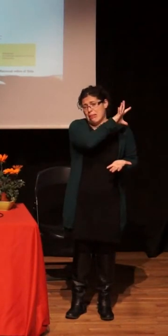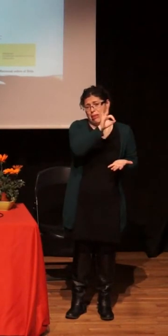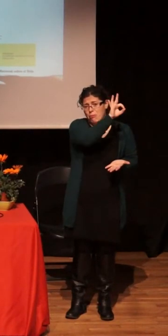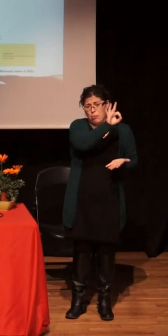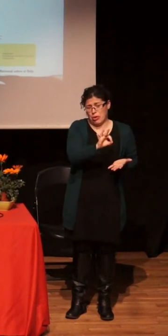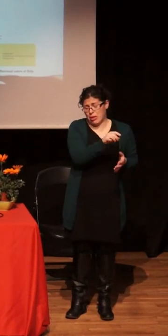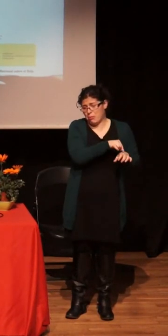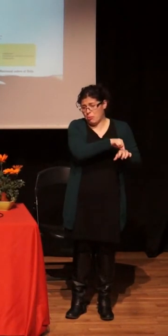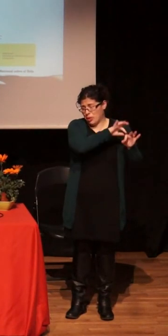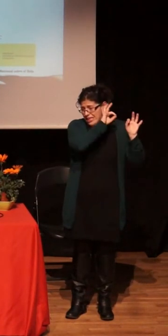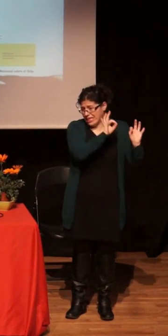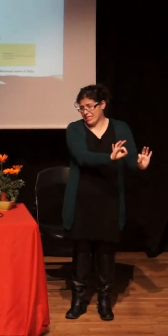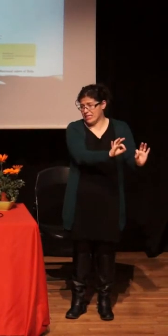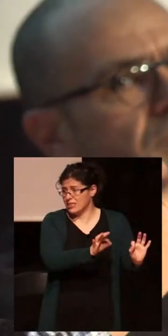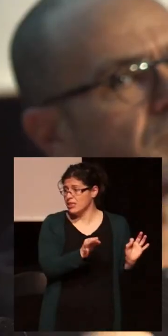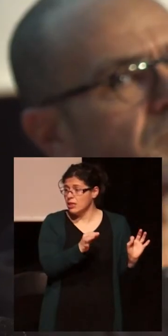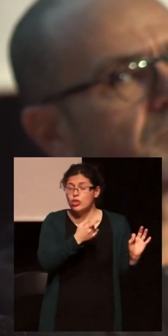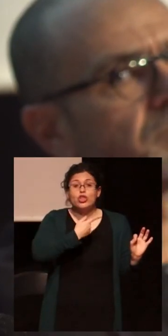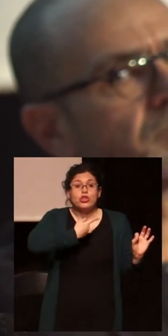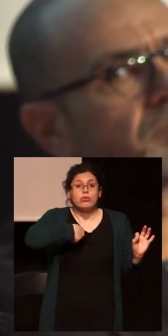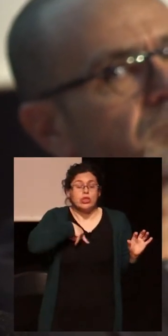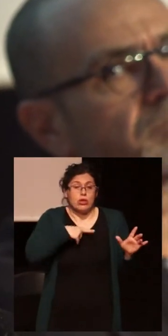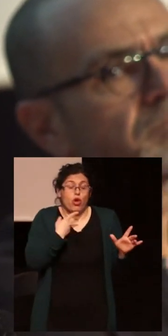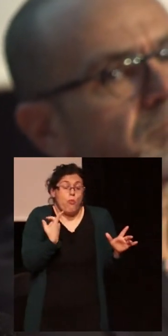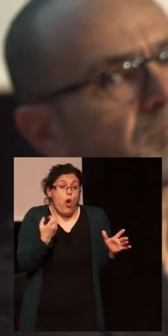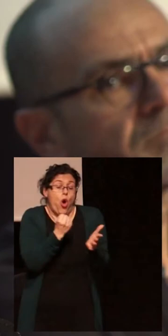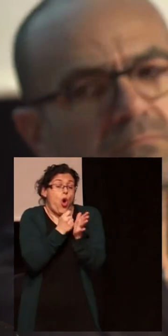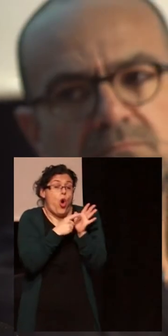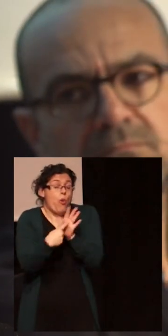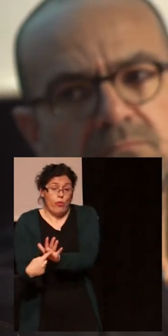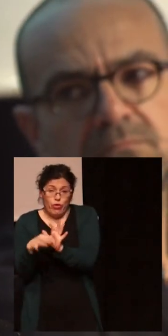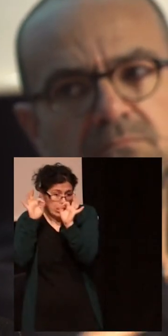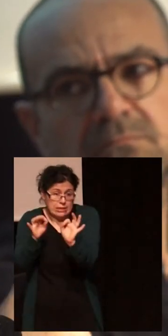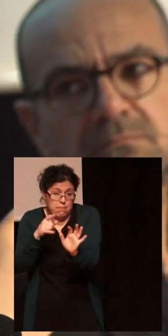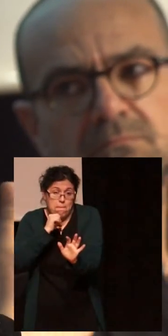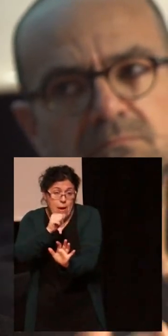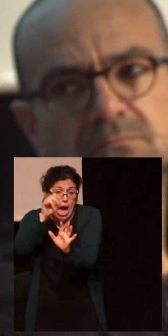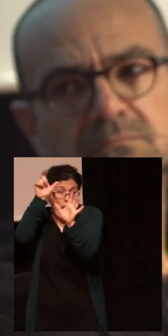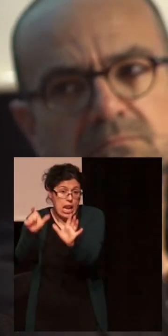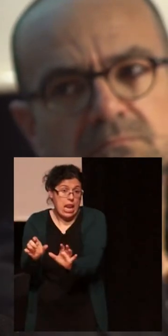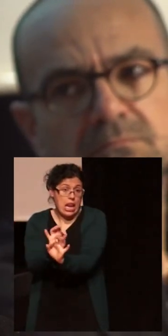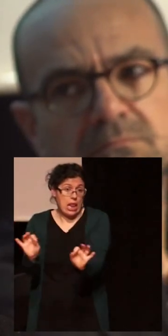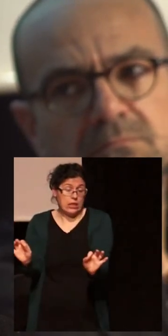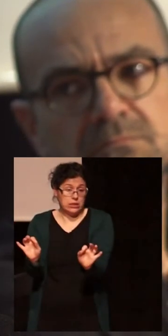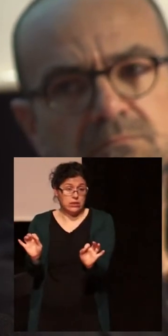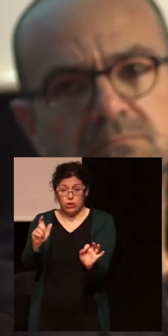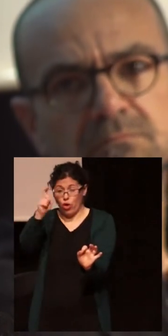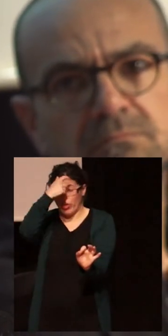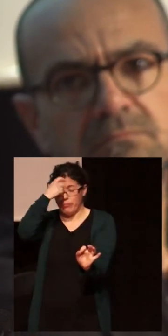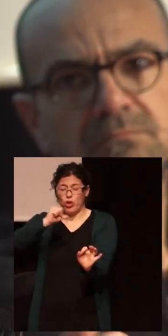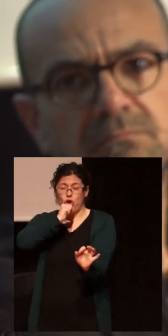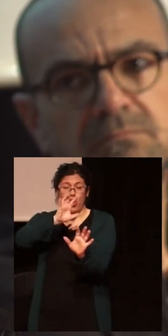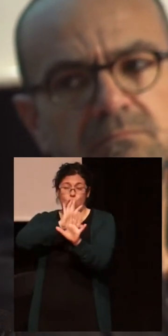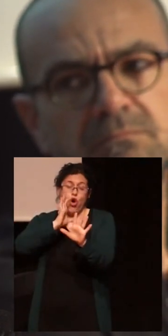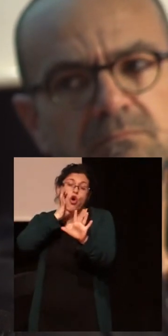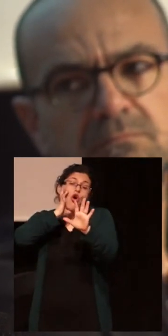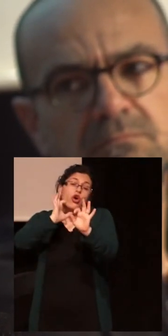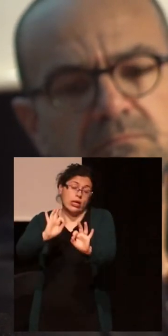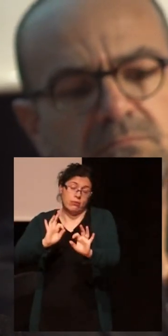queremos. O sea, la homofobia está mal, la homofobia está mal. Y eso lo vamos a poner sobre la mesa al mismo tiempo que estamos luchando contra